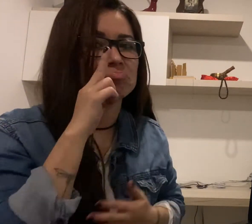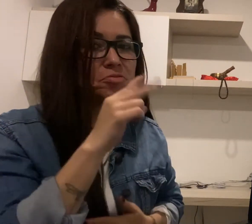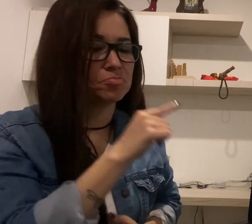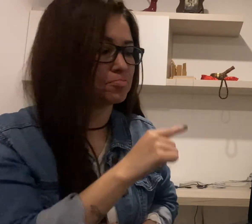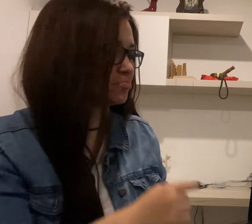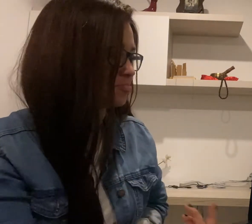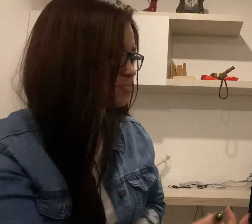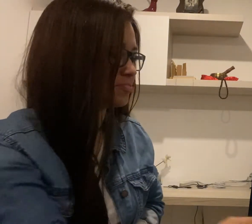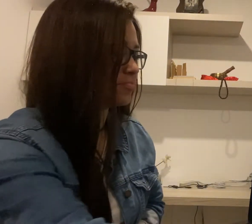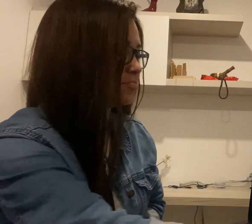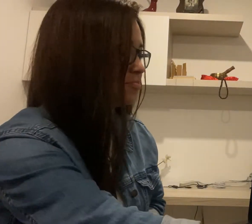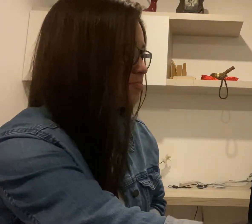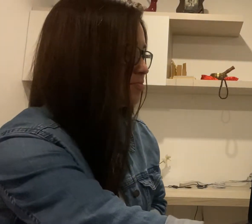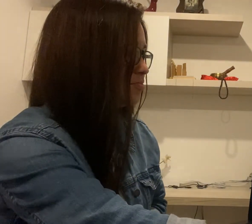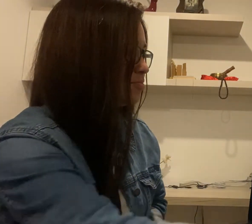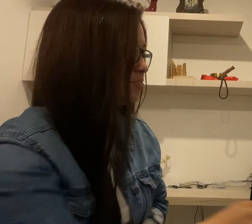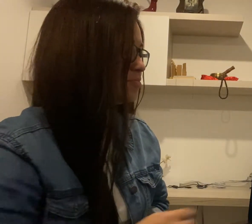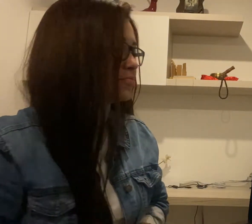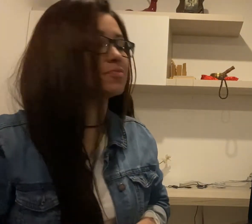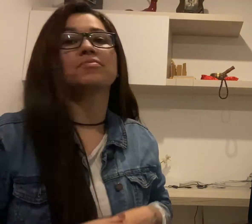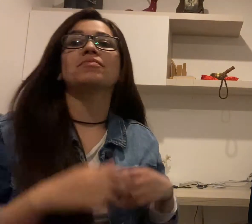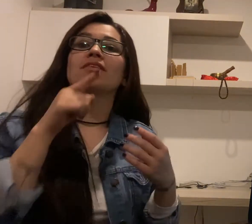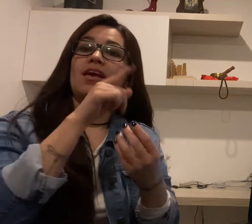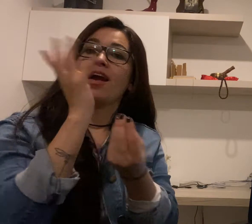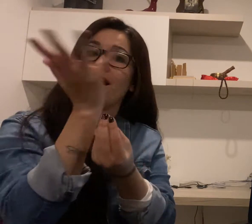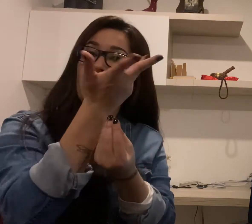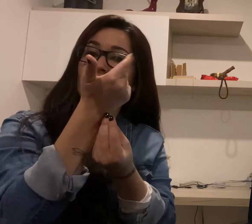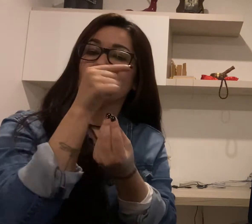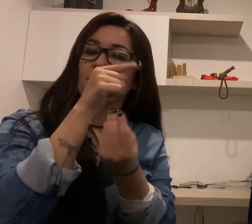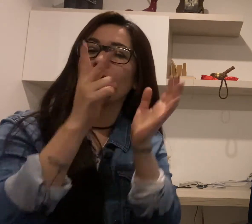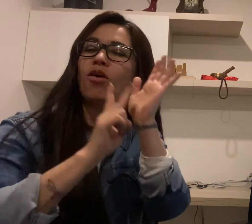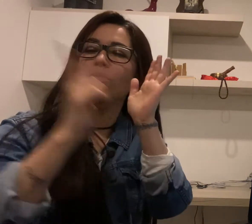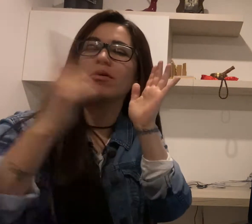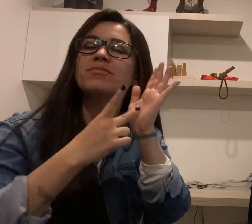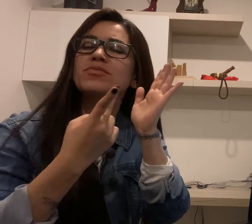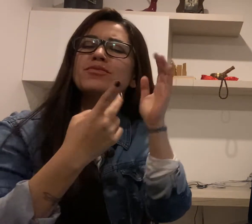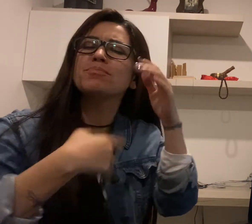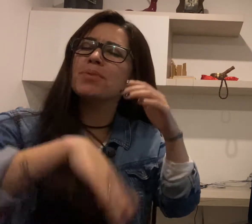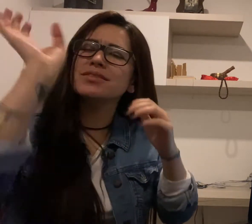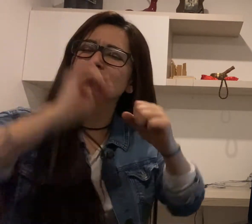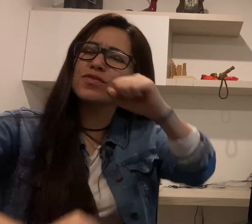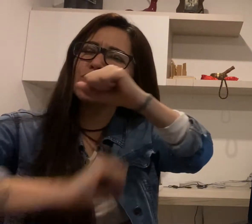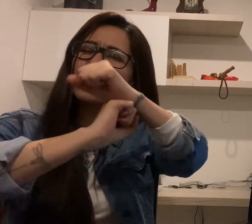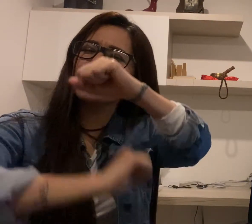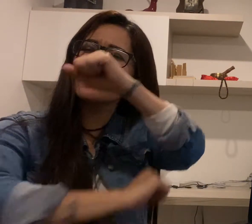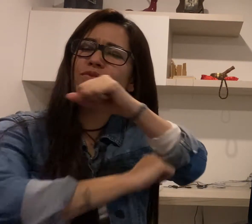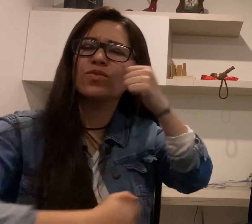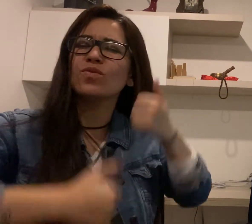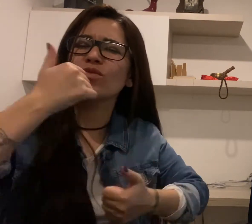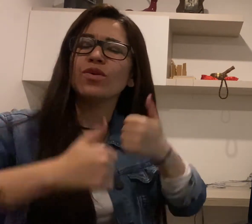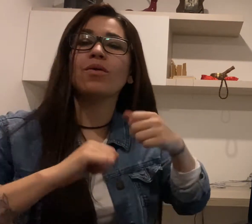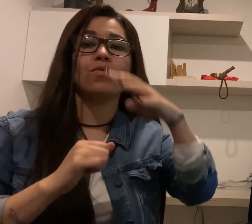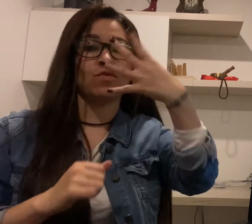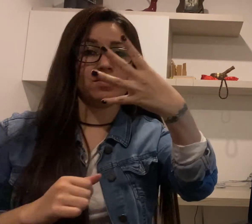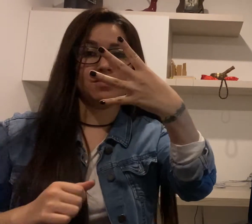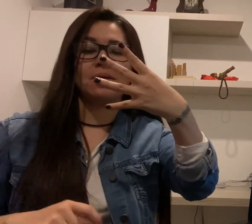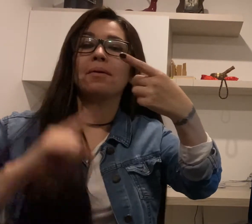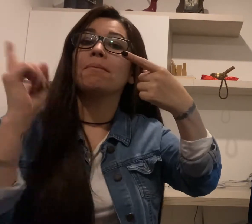época en particular. Yo he escogido para este momento el arte pop. Este arte